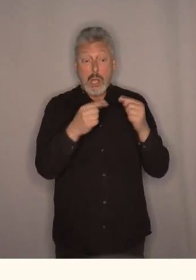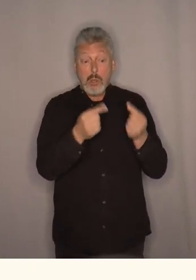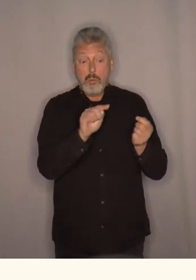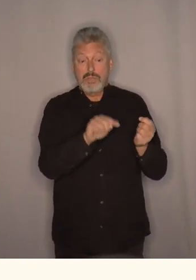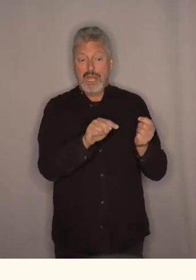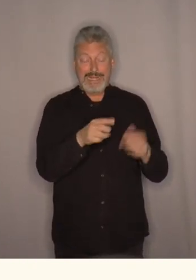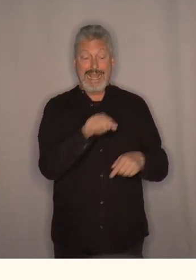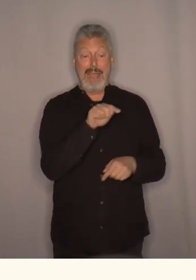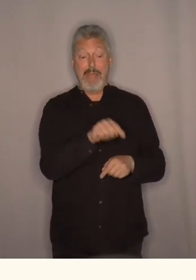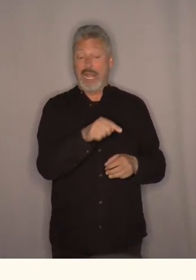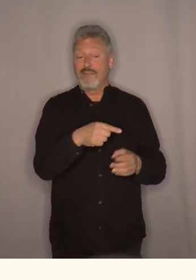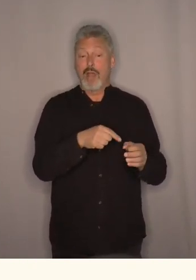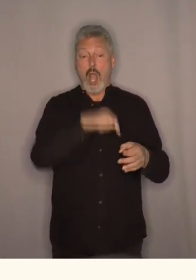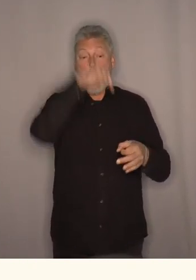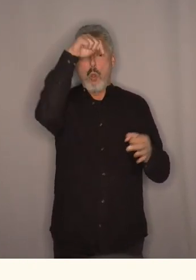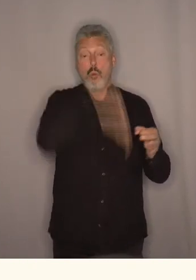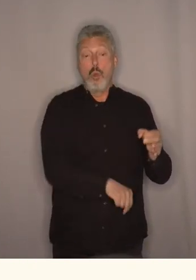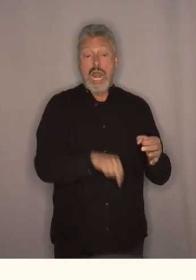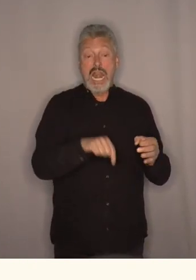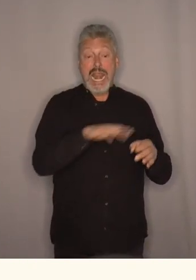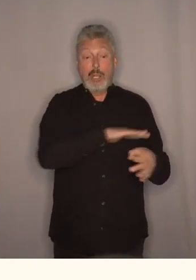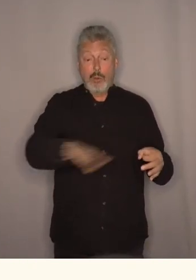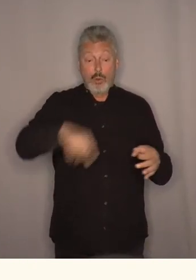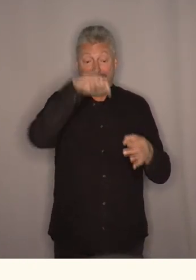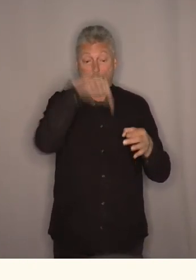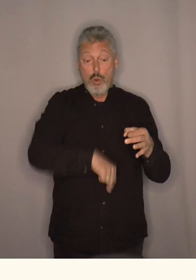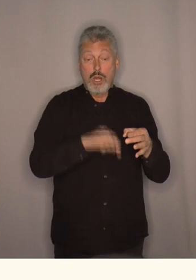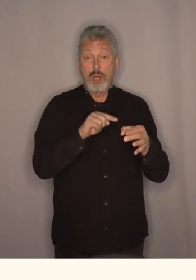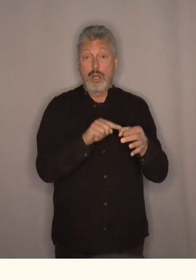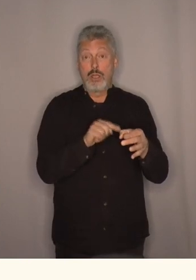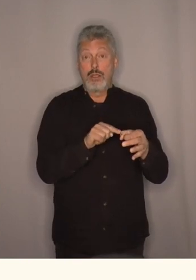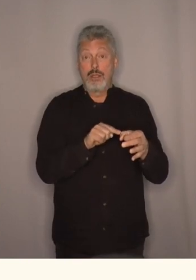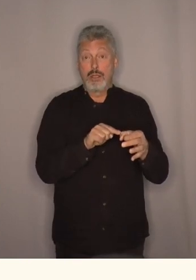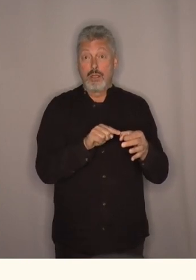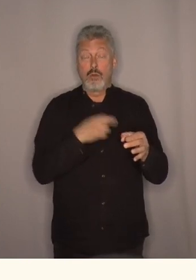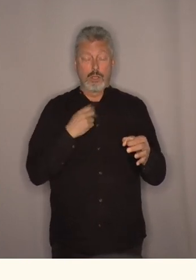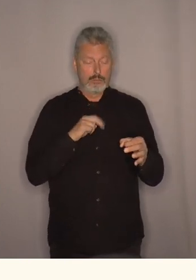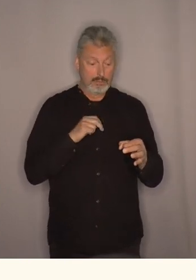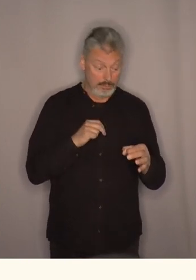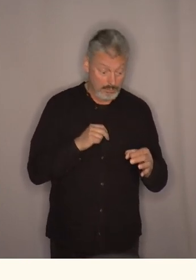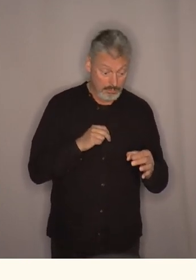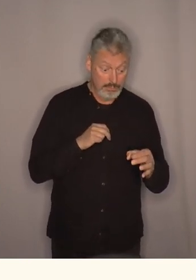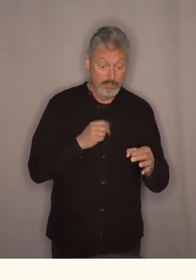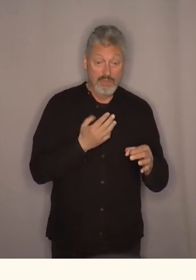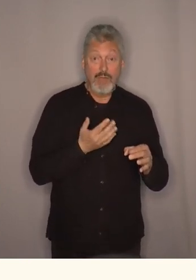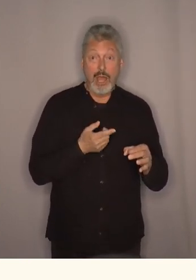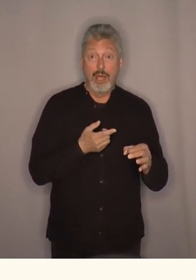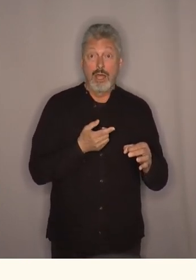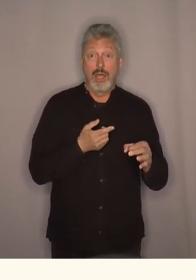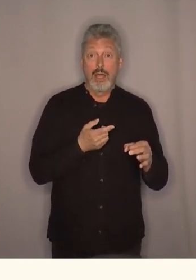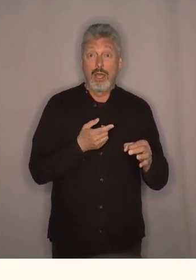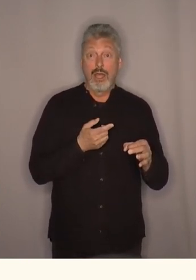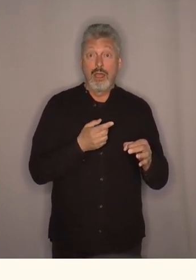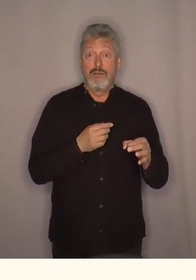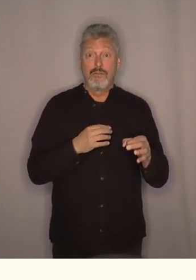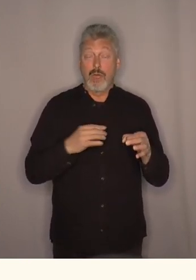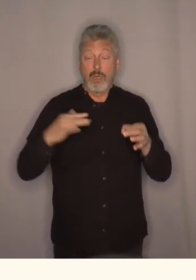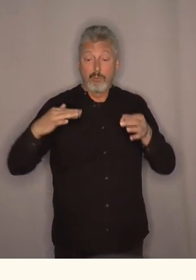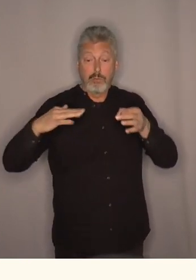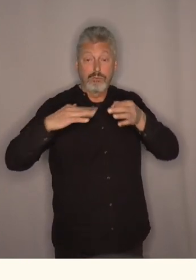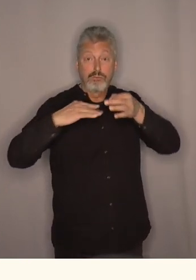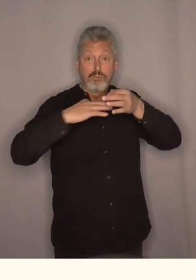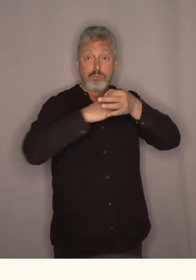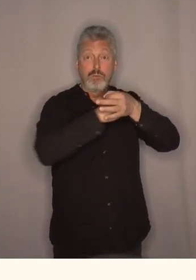så peker de på et hull i gulvet. Og i det hullet så ser jeg at her renner det da en liten bekk